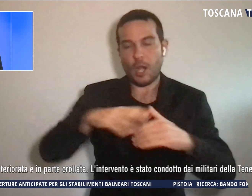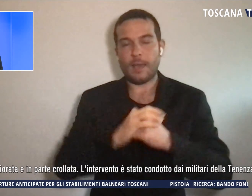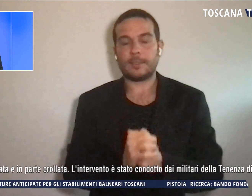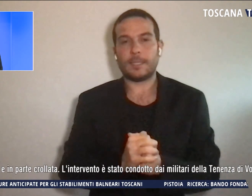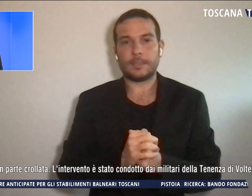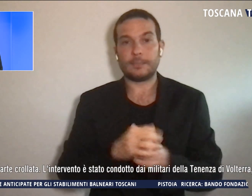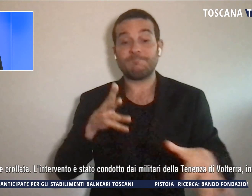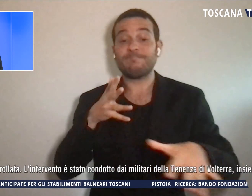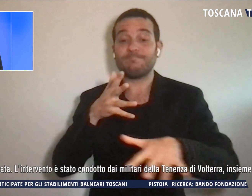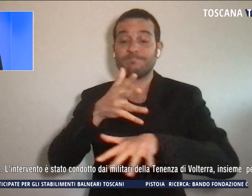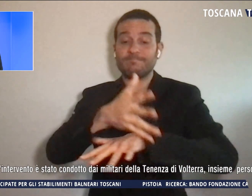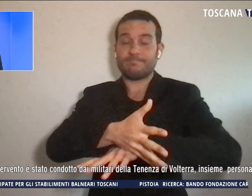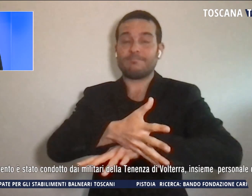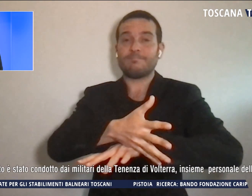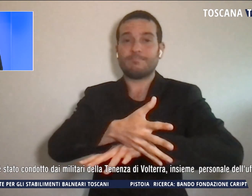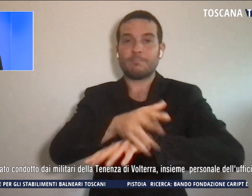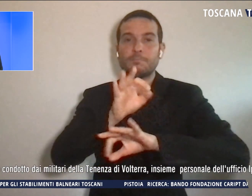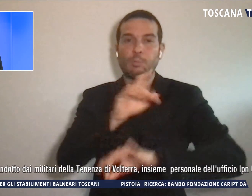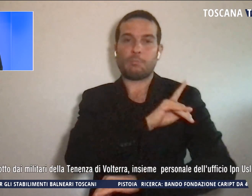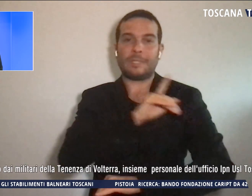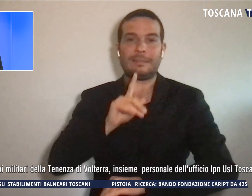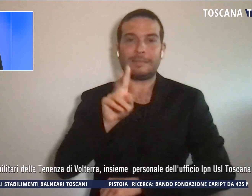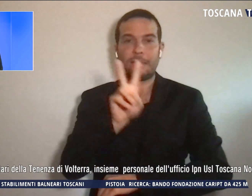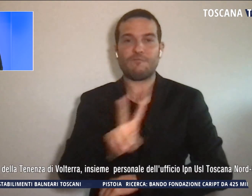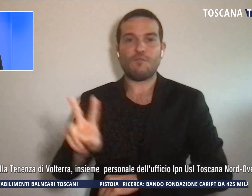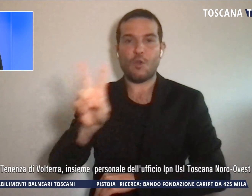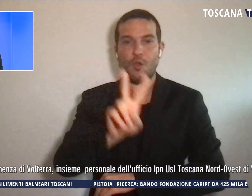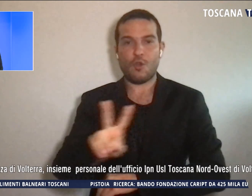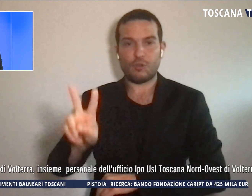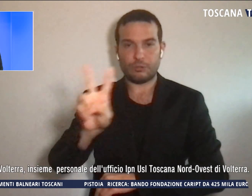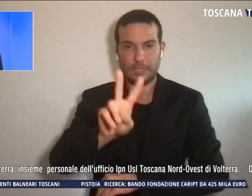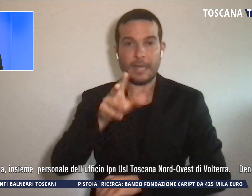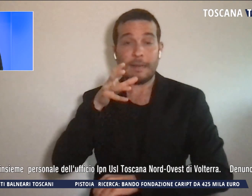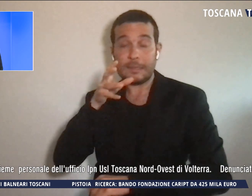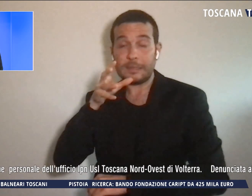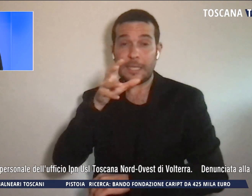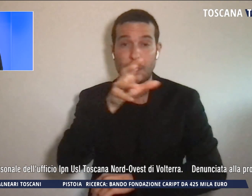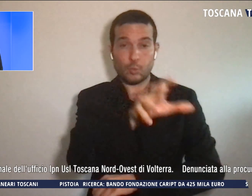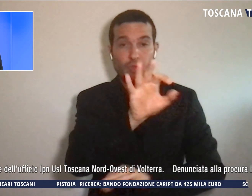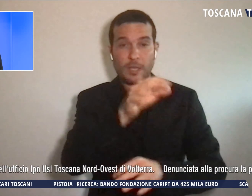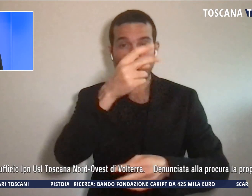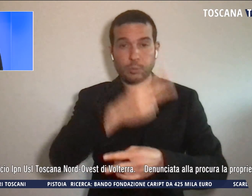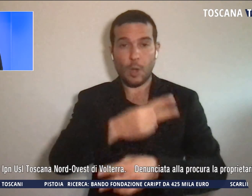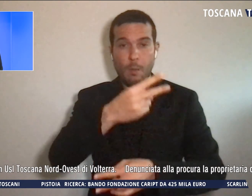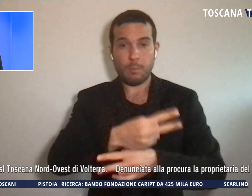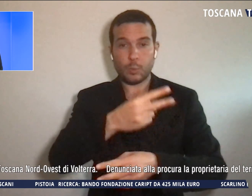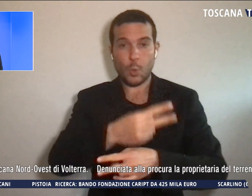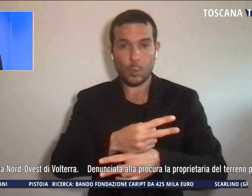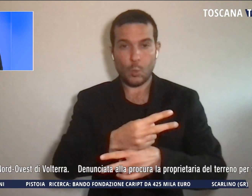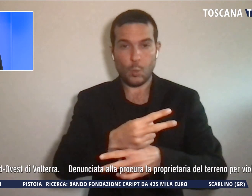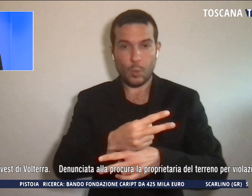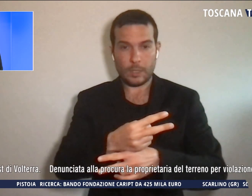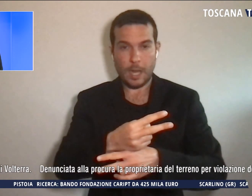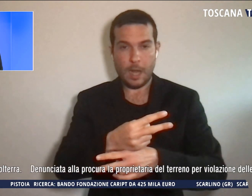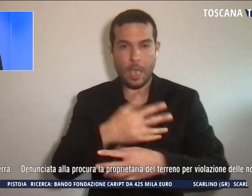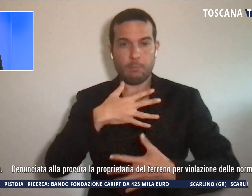condotto dai militari di Volterra, denunciata alla procura la proprietaria del terreno per